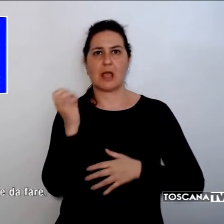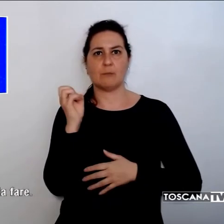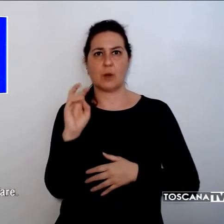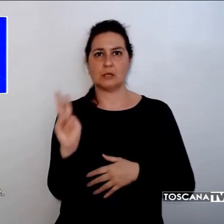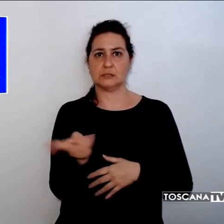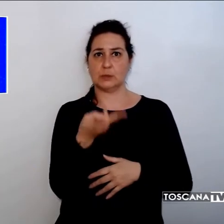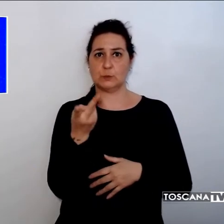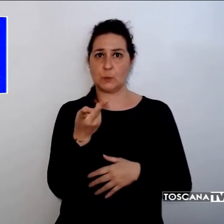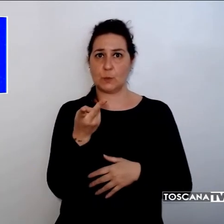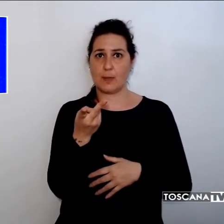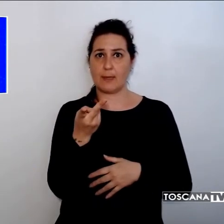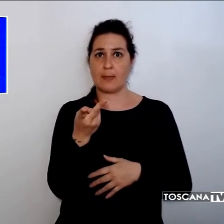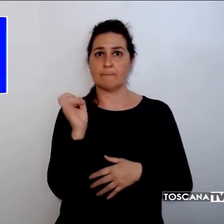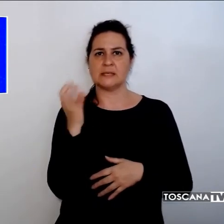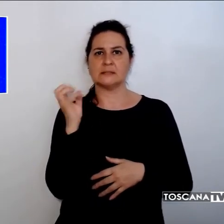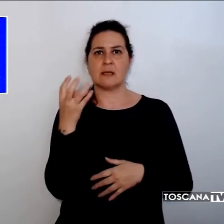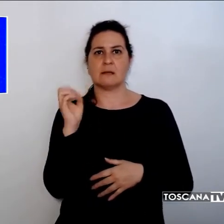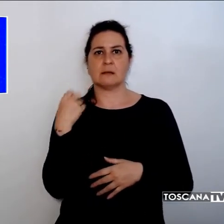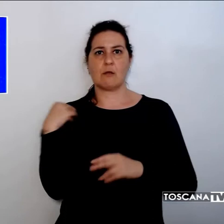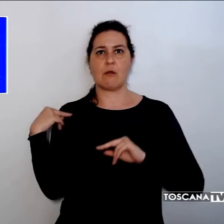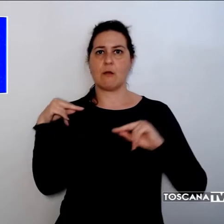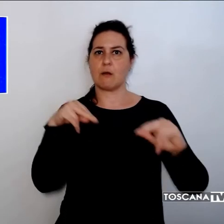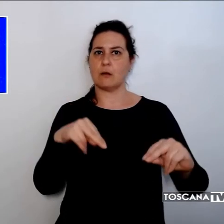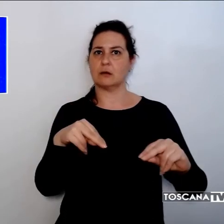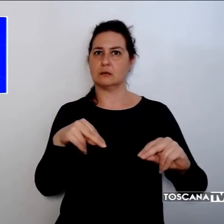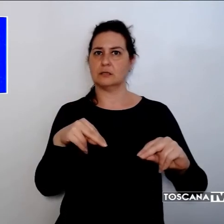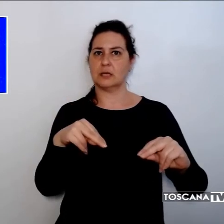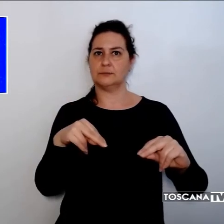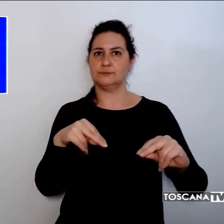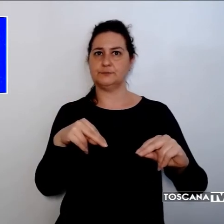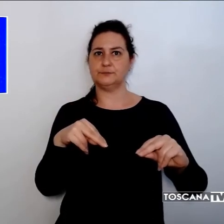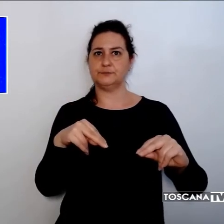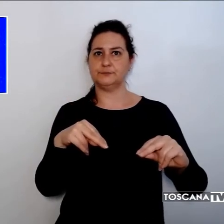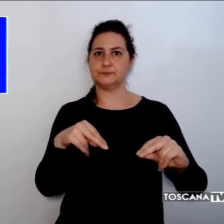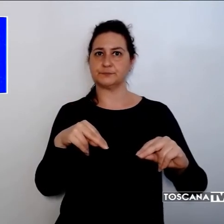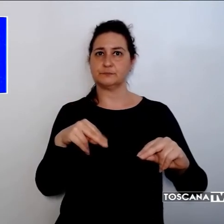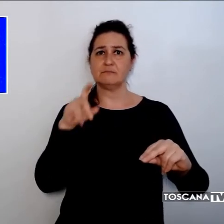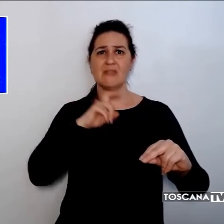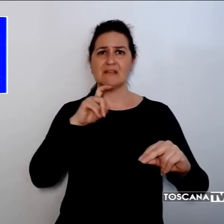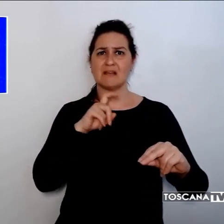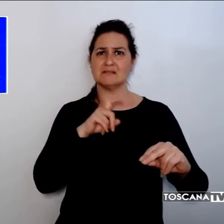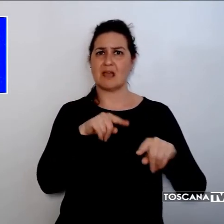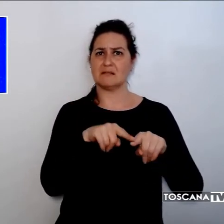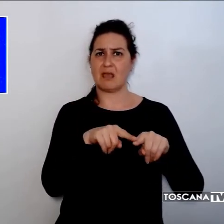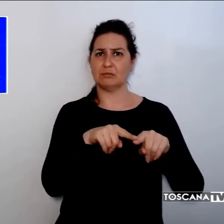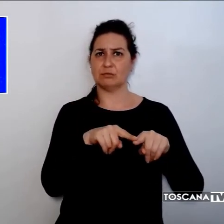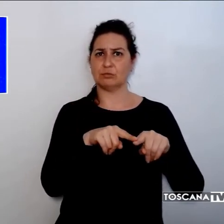misericordia arrivate sul posto da Castagneto di cui una con medico non c'è stato niente